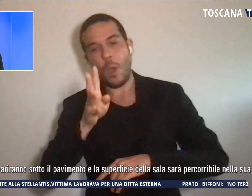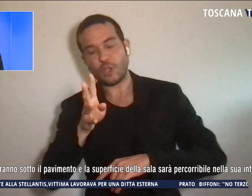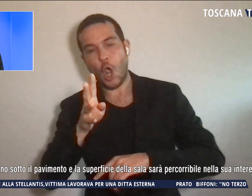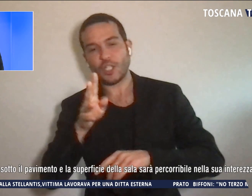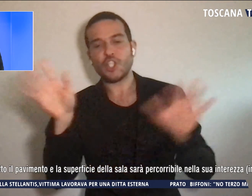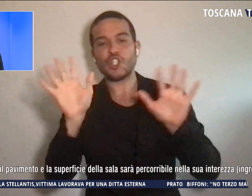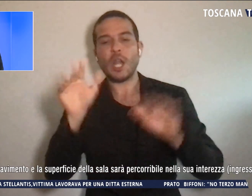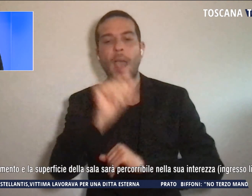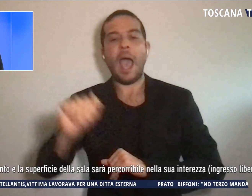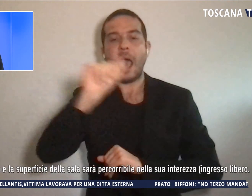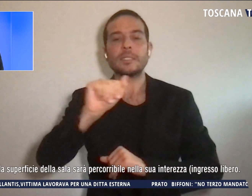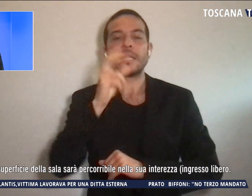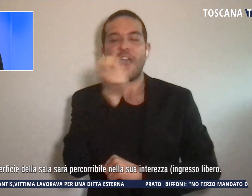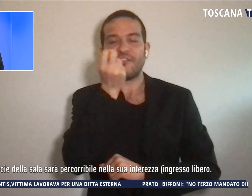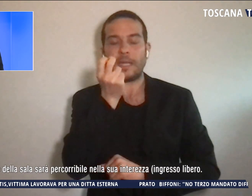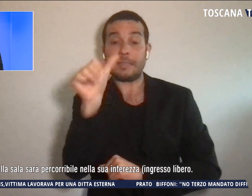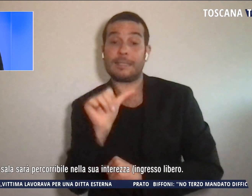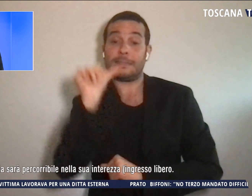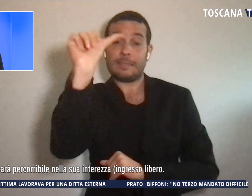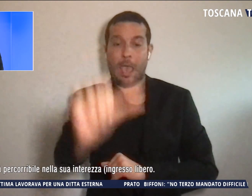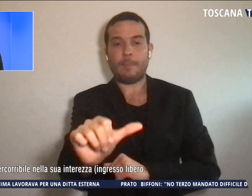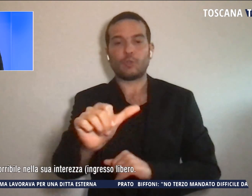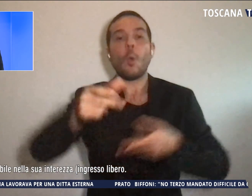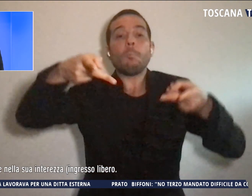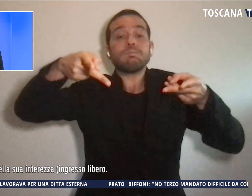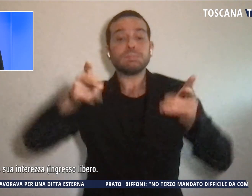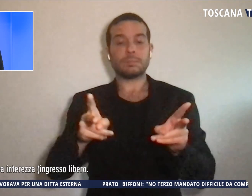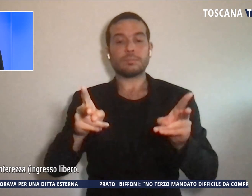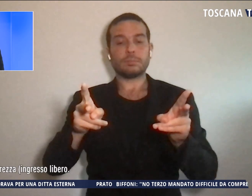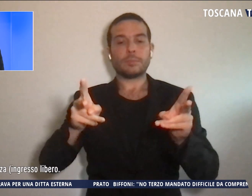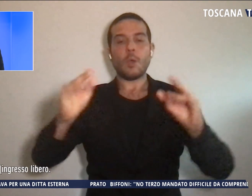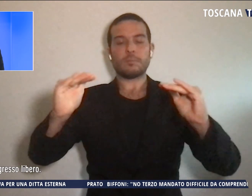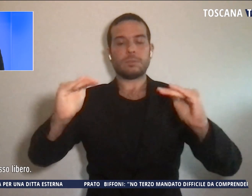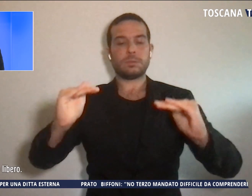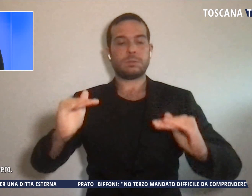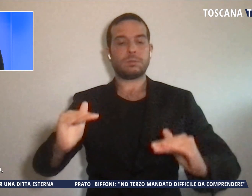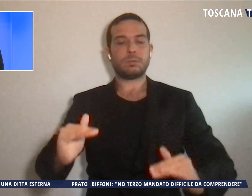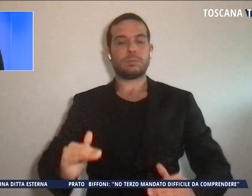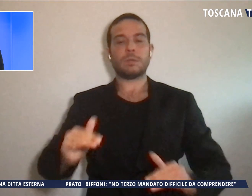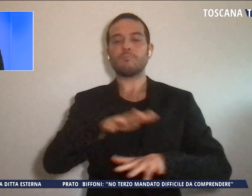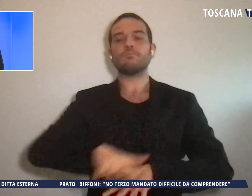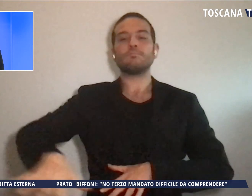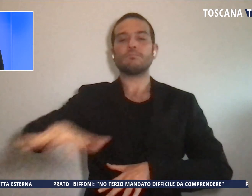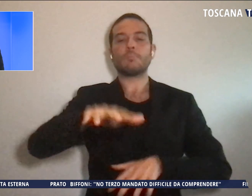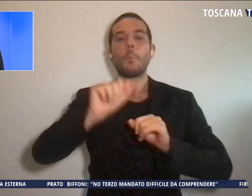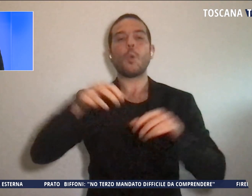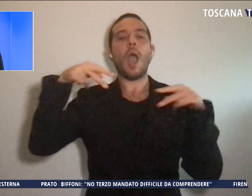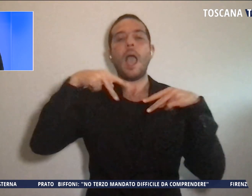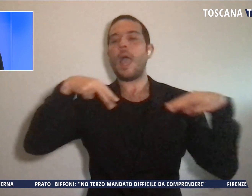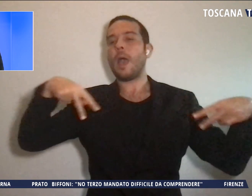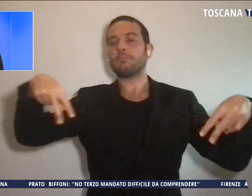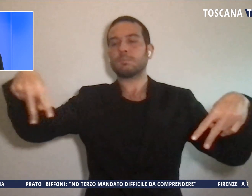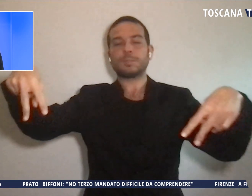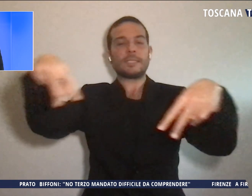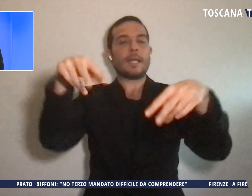Per l'occasione le poltroncine scompariranno sotto il pavimento e la superficie della sala sarà percorribile nella sua interezza.